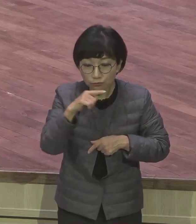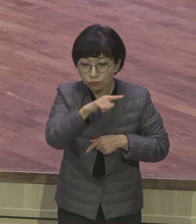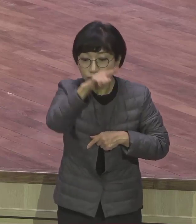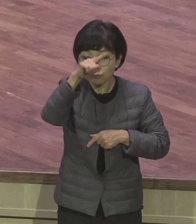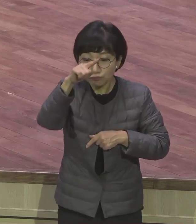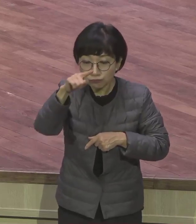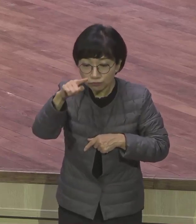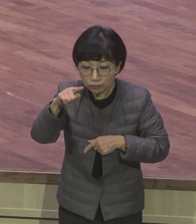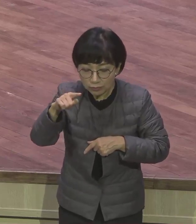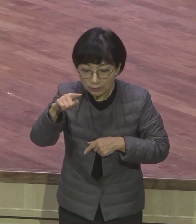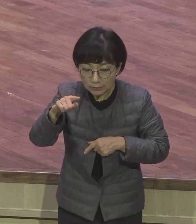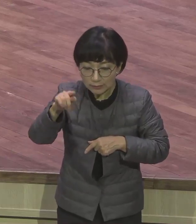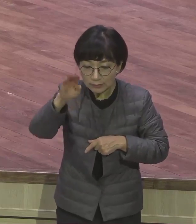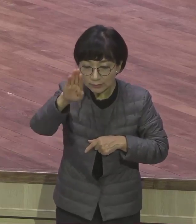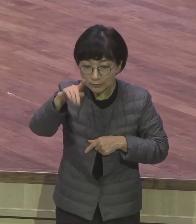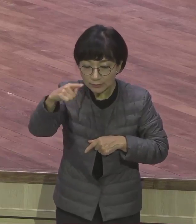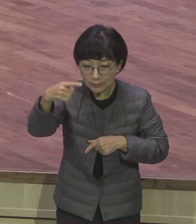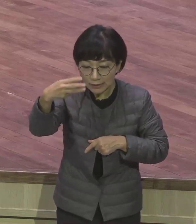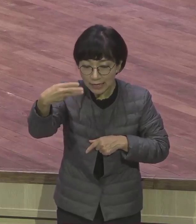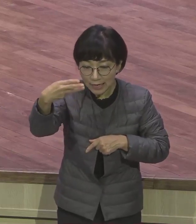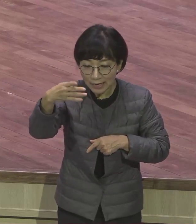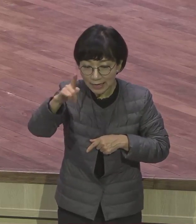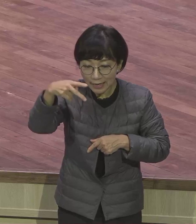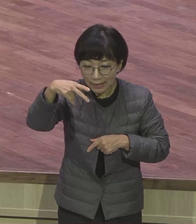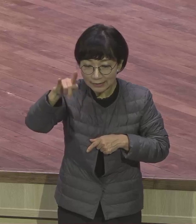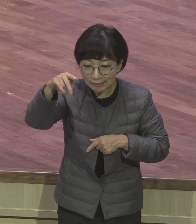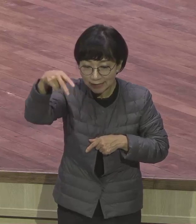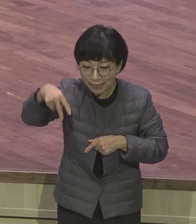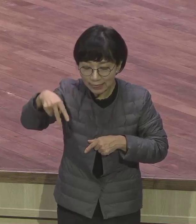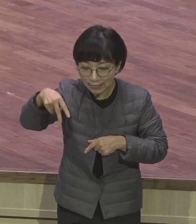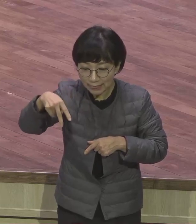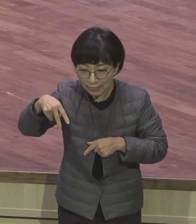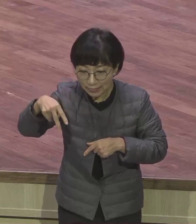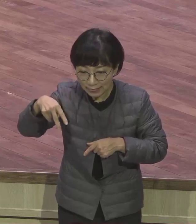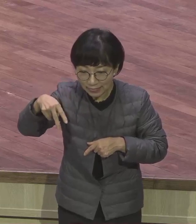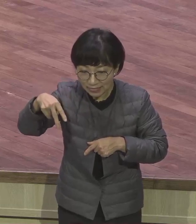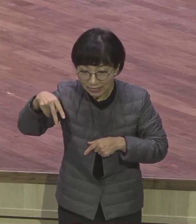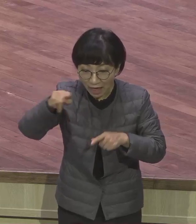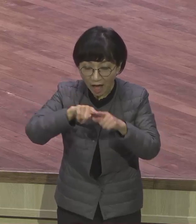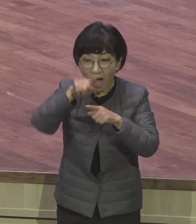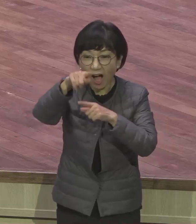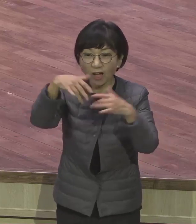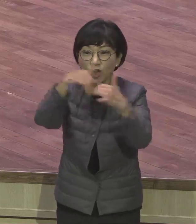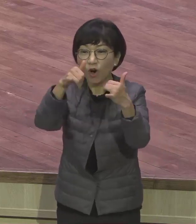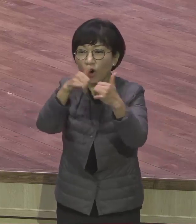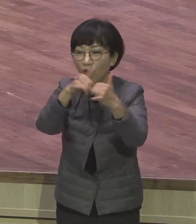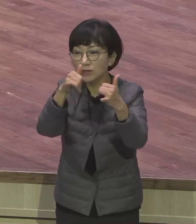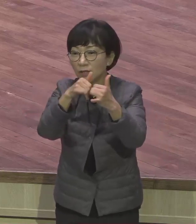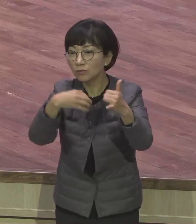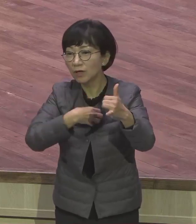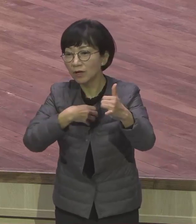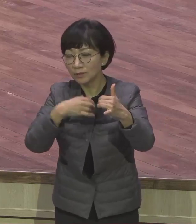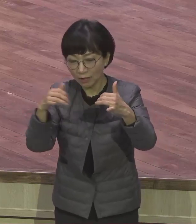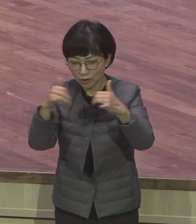200만명 끌고 쫙 끌고 들어가면 블레셋하고 전쟁하게 되어서 상암하게 되었다니까 전쟁이 붙게 되었으니까